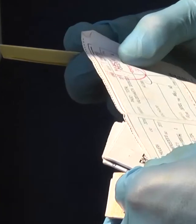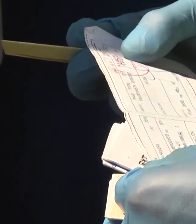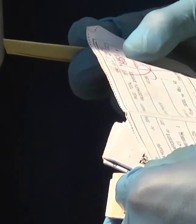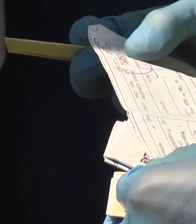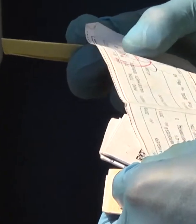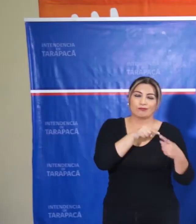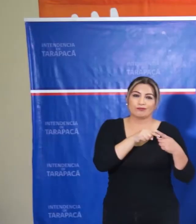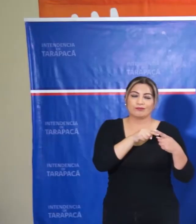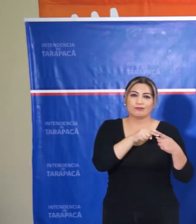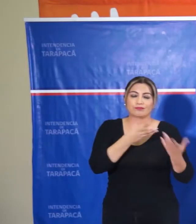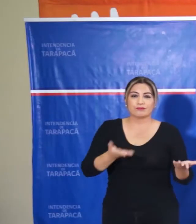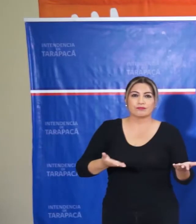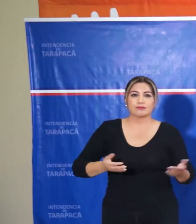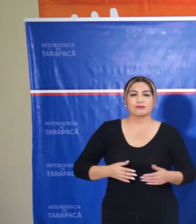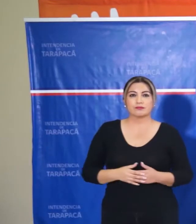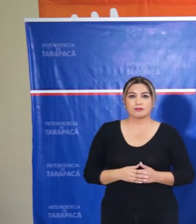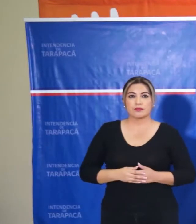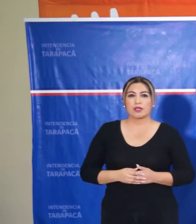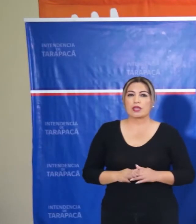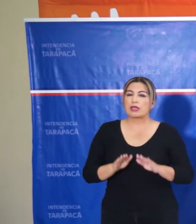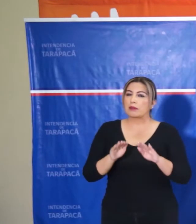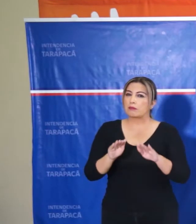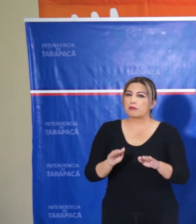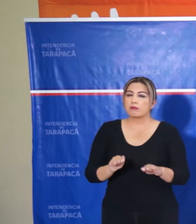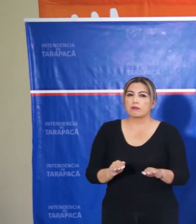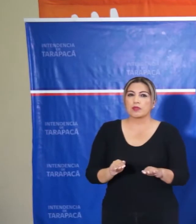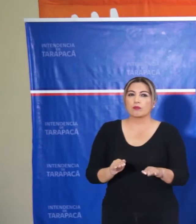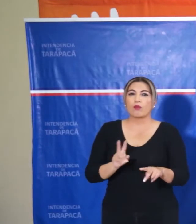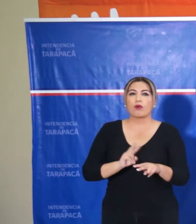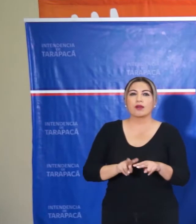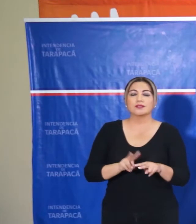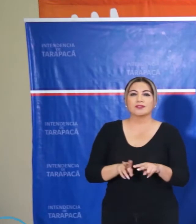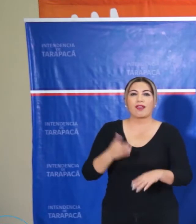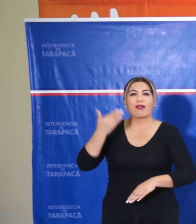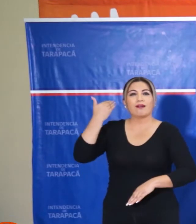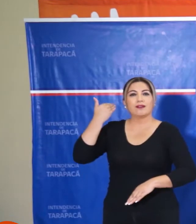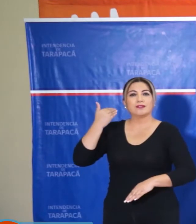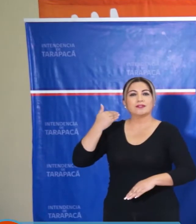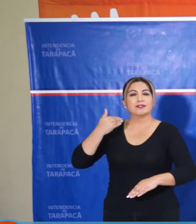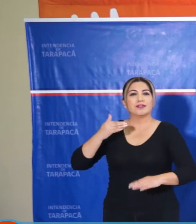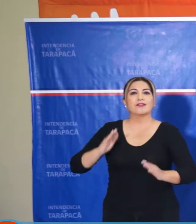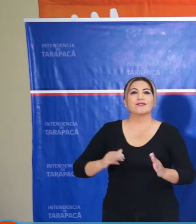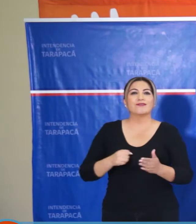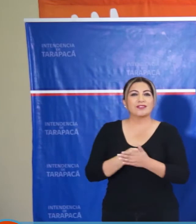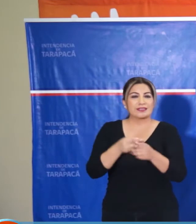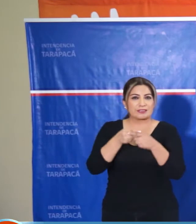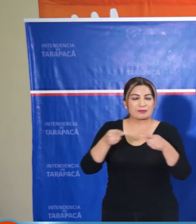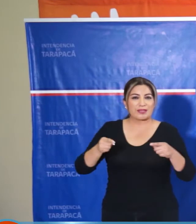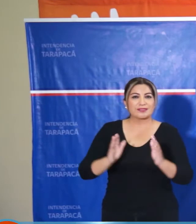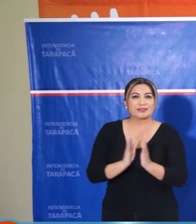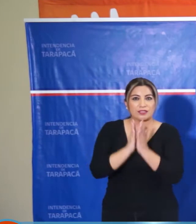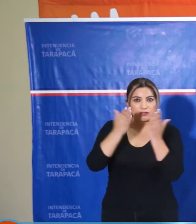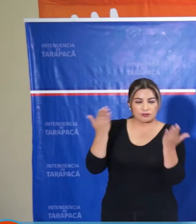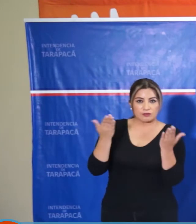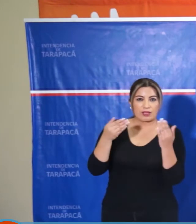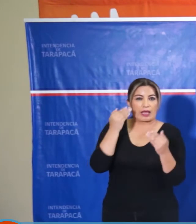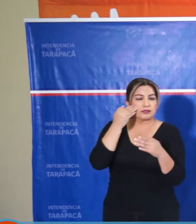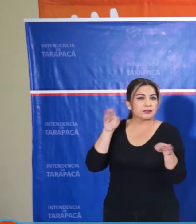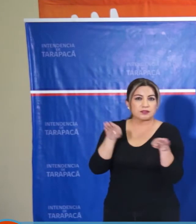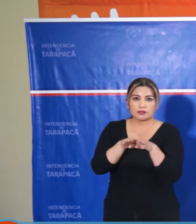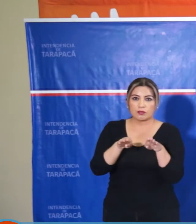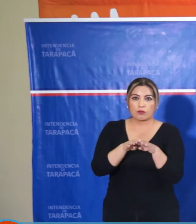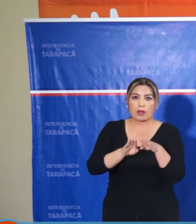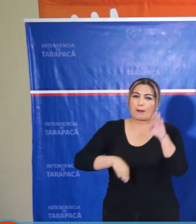No dista mucho de la planificación que llegamos a cabo para el fin de semana correspondiente a Semana Santa. Vamos a intensificar los